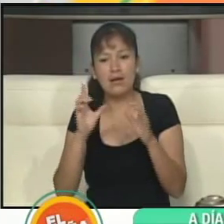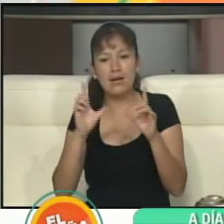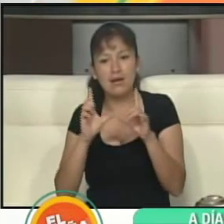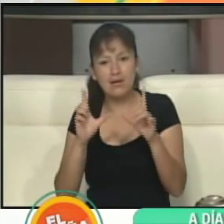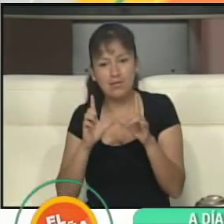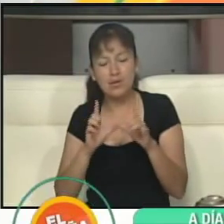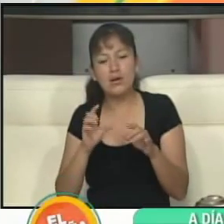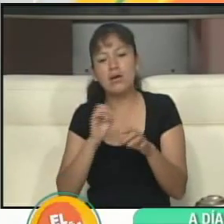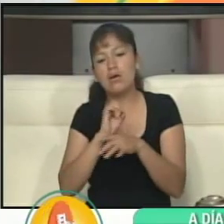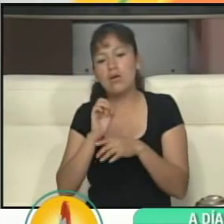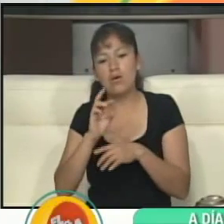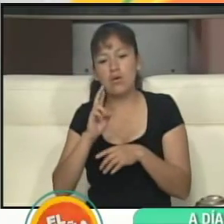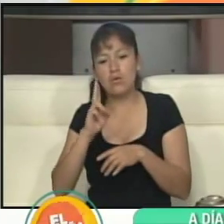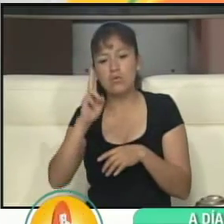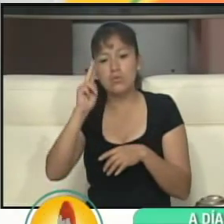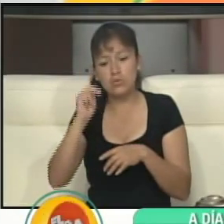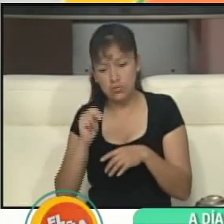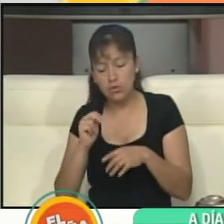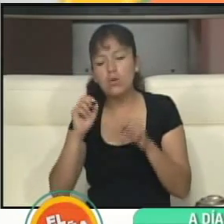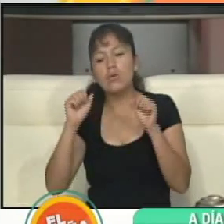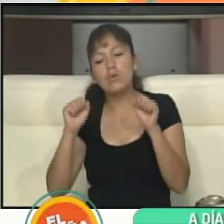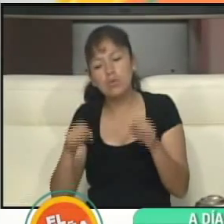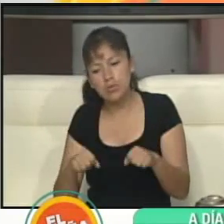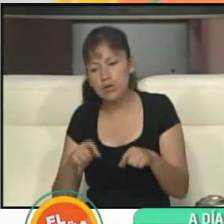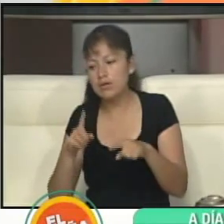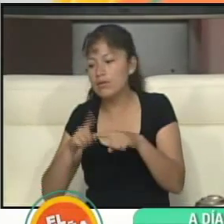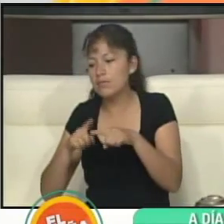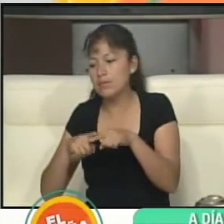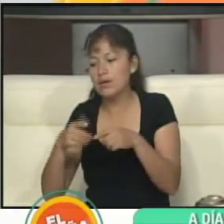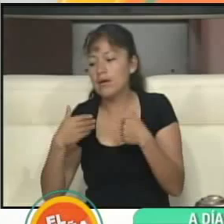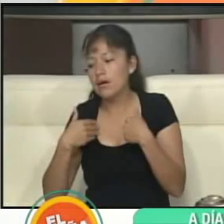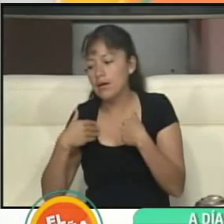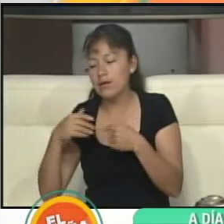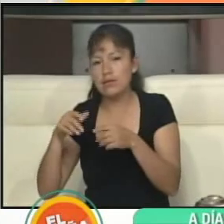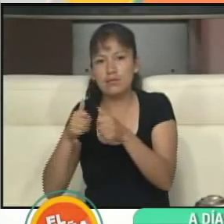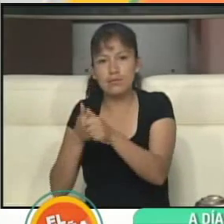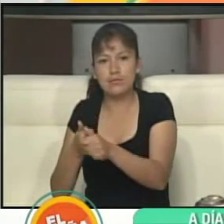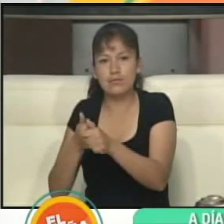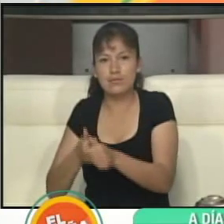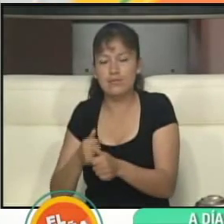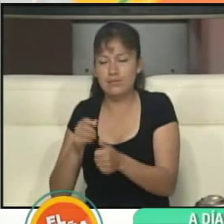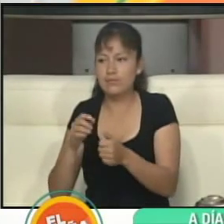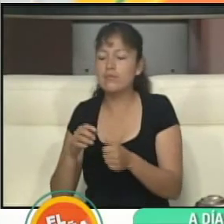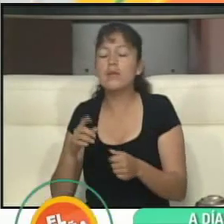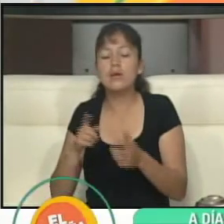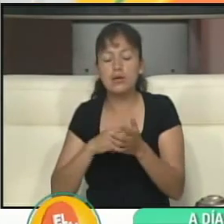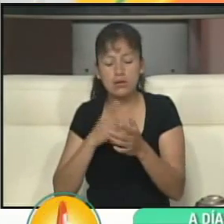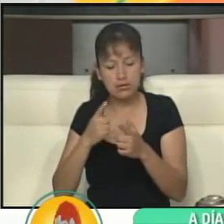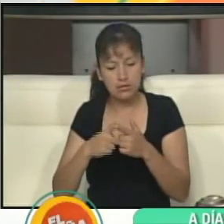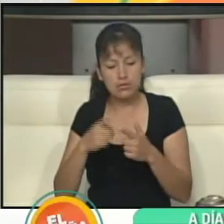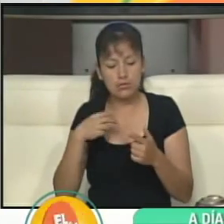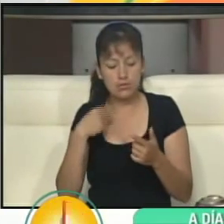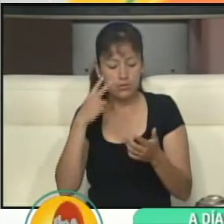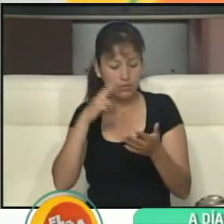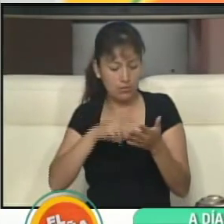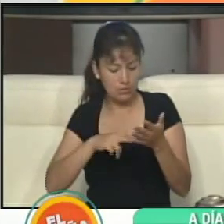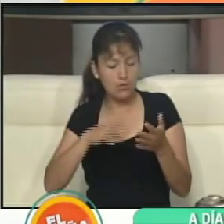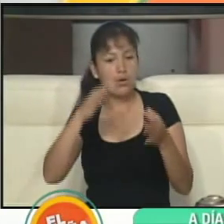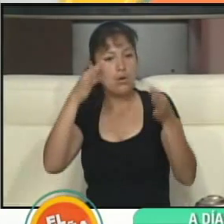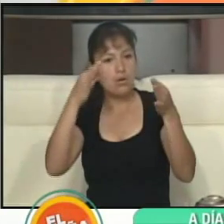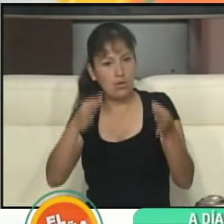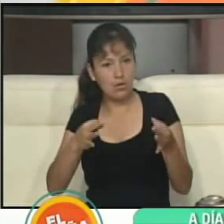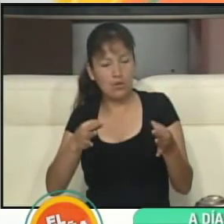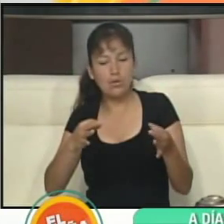el RUN, entonces también pueden manejar este tipo de documentos. Muy bien. ¿Listo? Bueno, ya he constatado que realmente sí es el documento original.